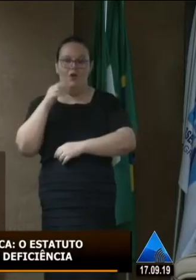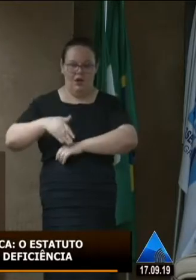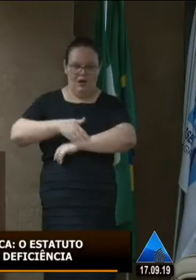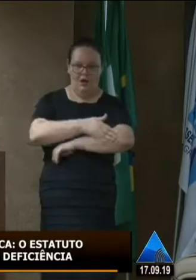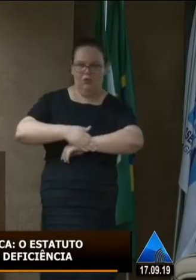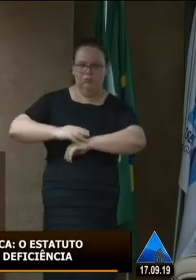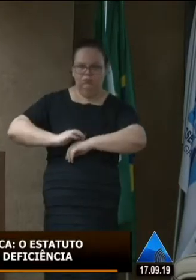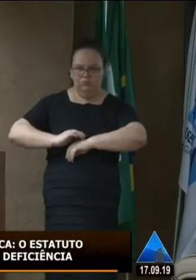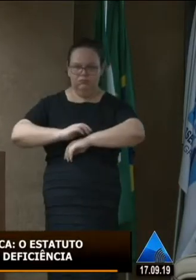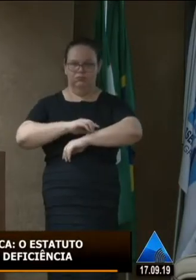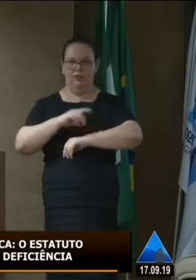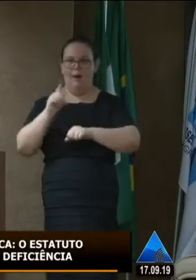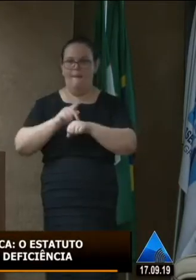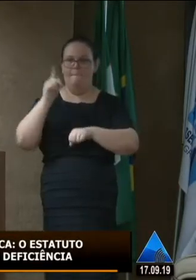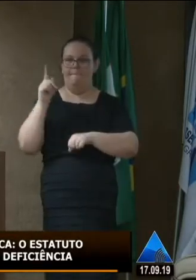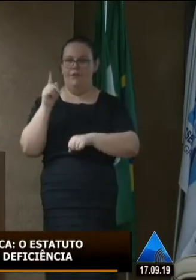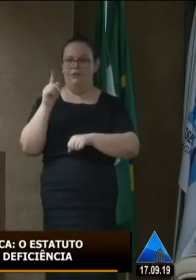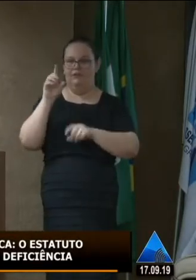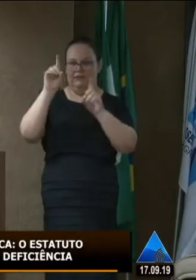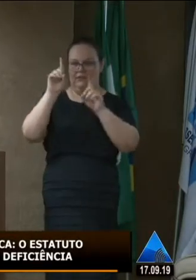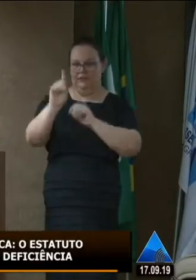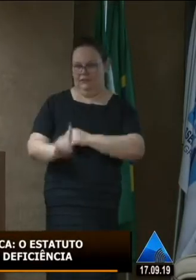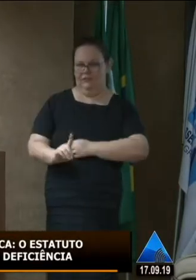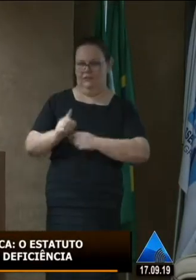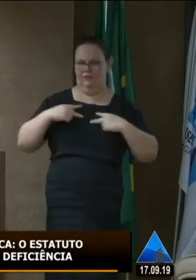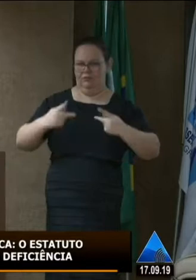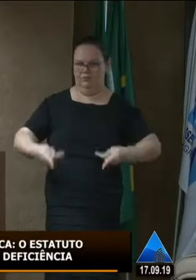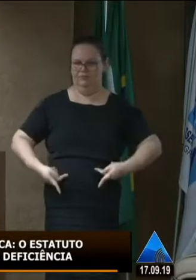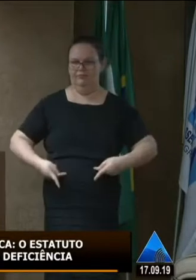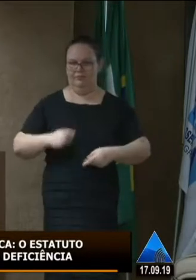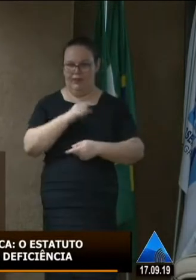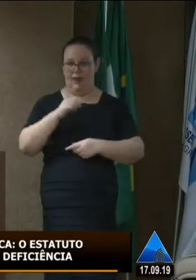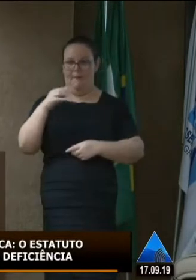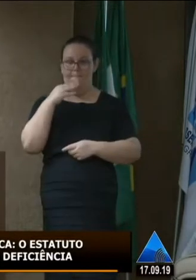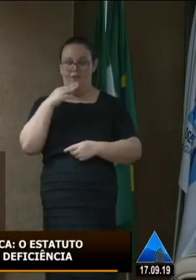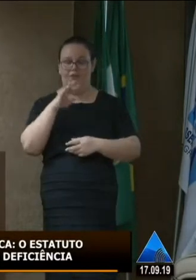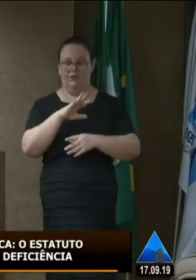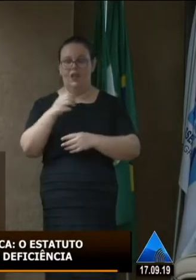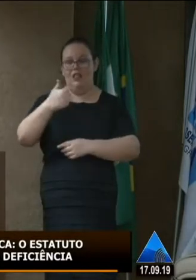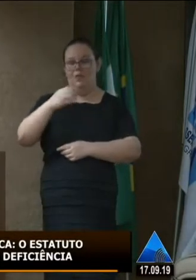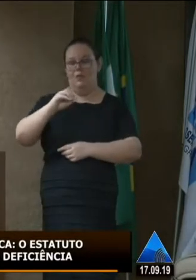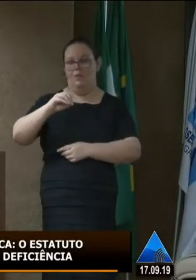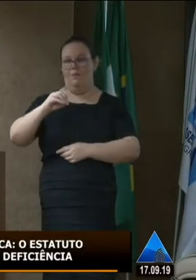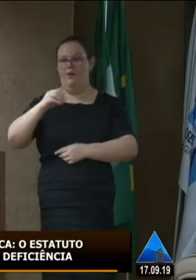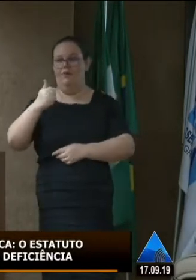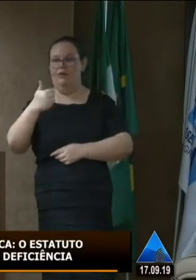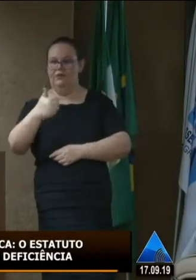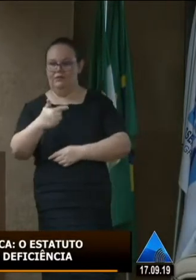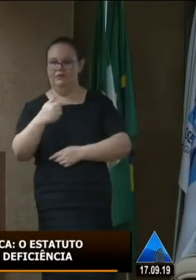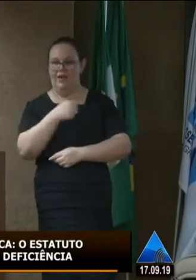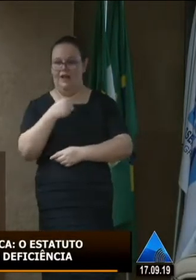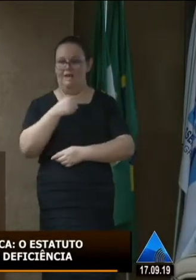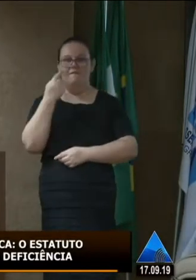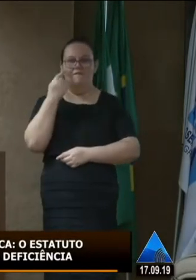eu fiz minha pós-graduação em direitos humanos na UERN em Mossoró em 2012 eu defendi a monografia onde